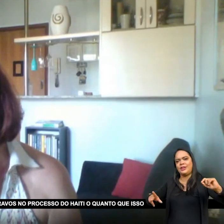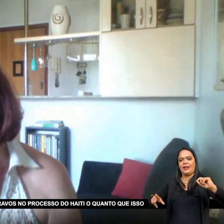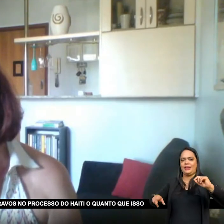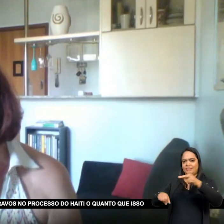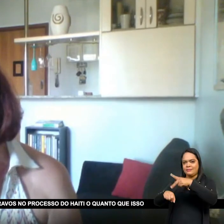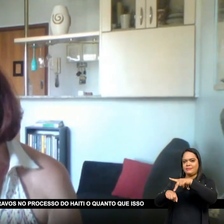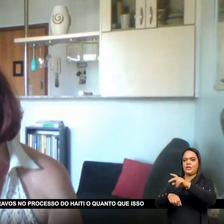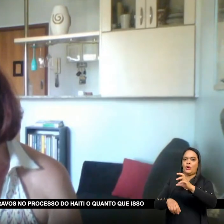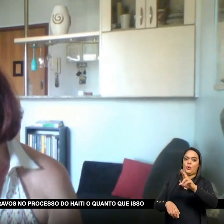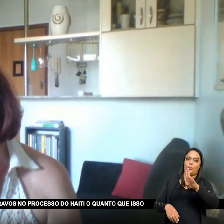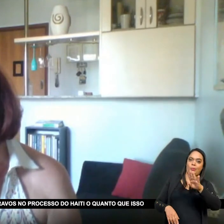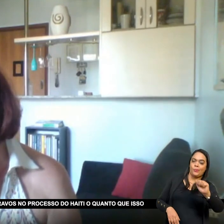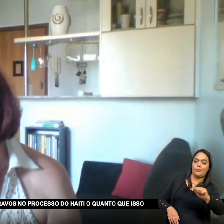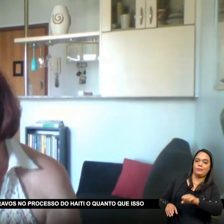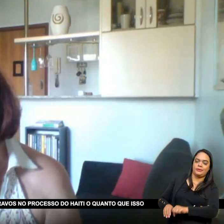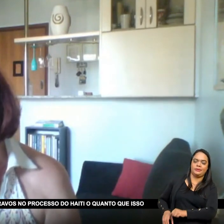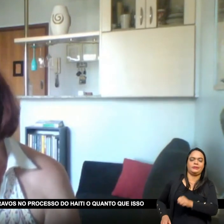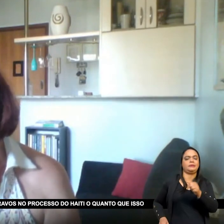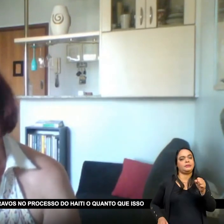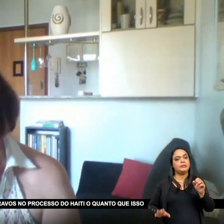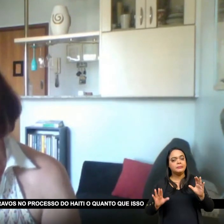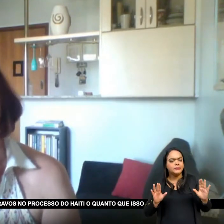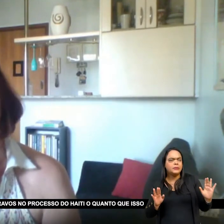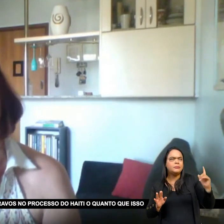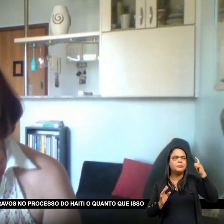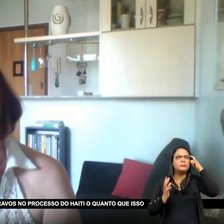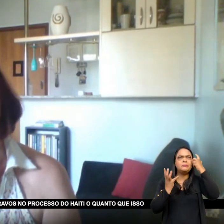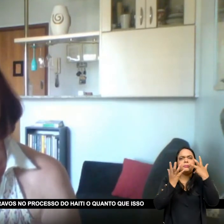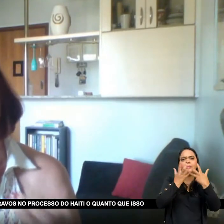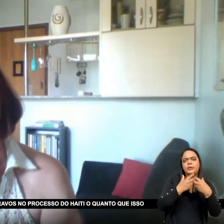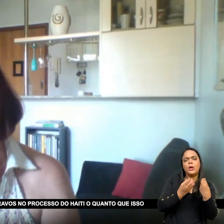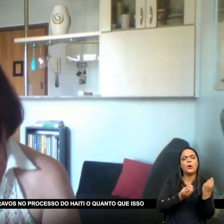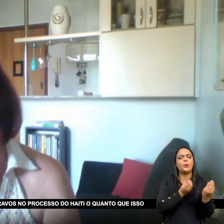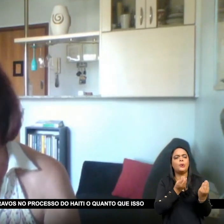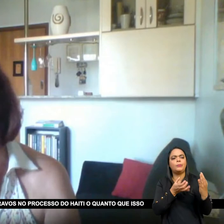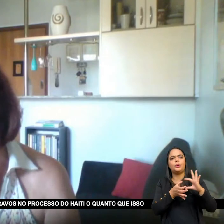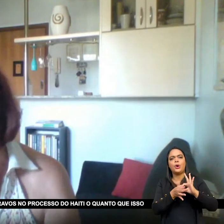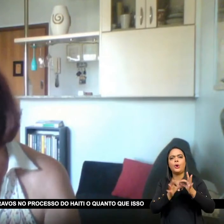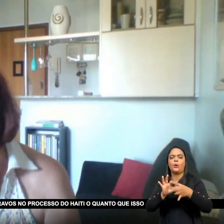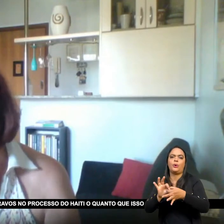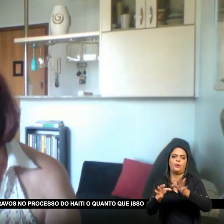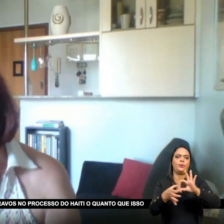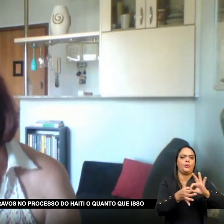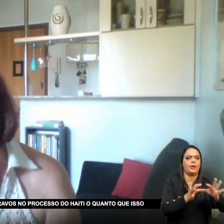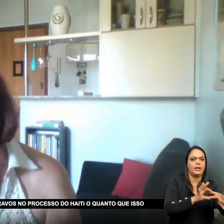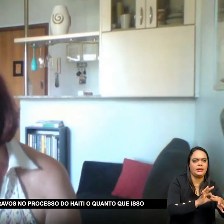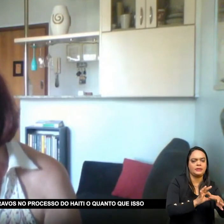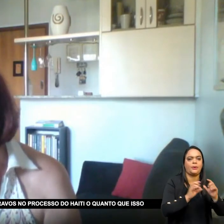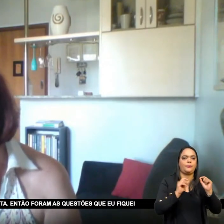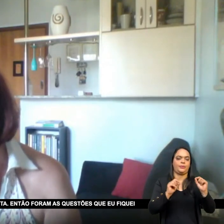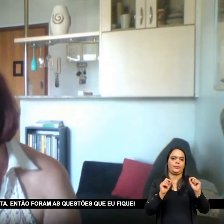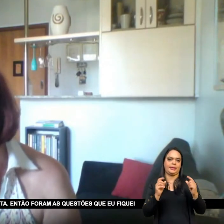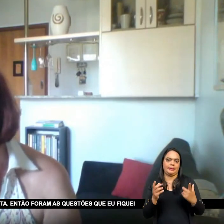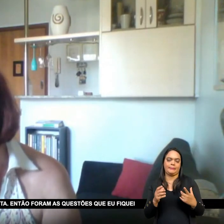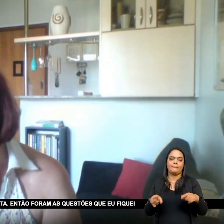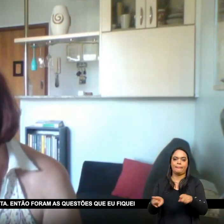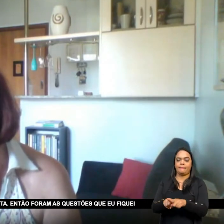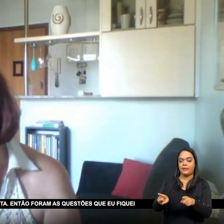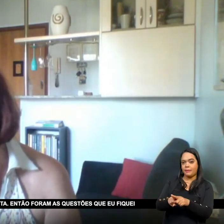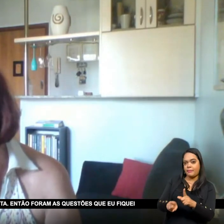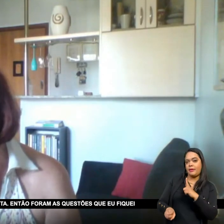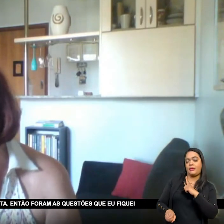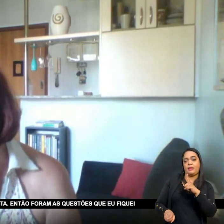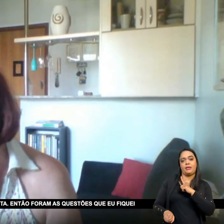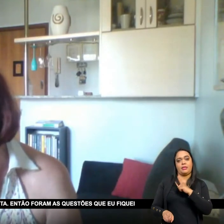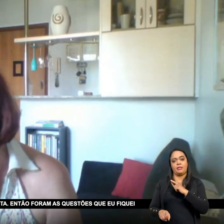Do que não se diz Sobre a participação De escravos No processo Do Haiti O quanto Que isso alimenta Também